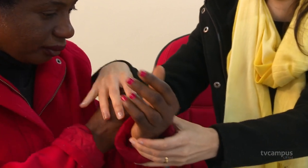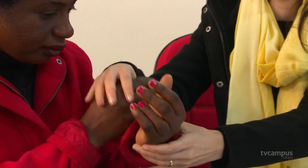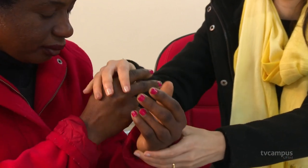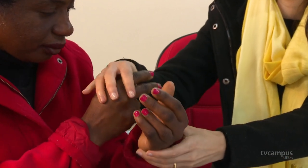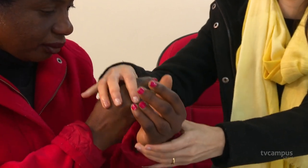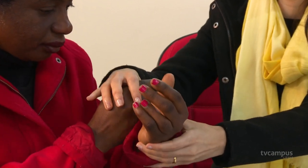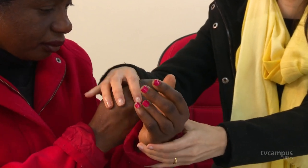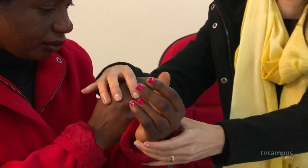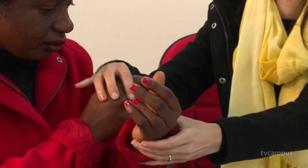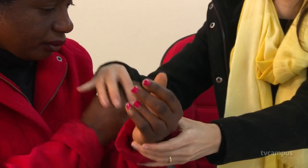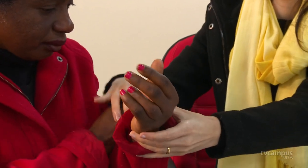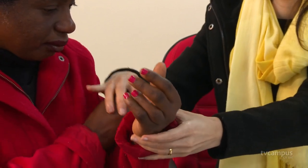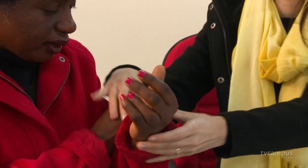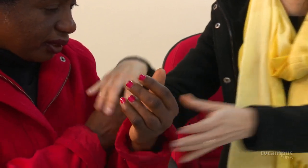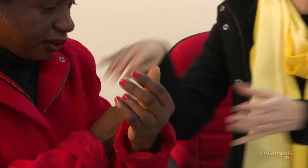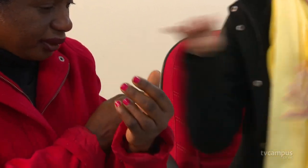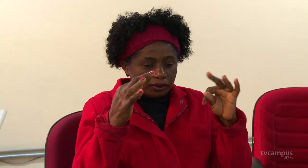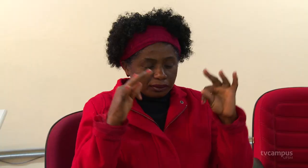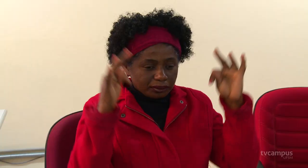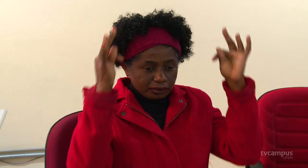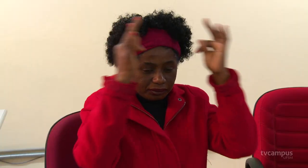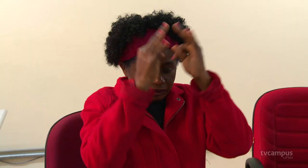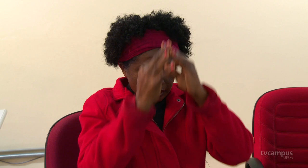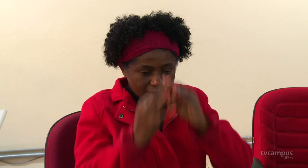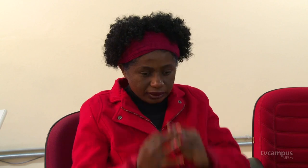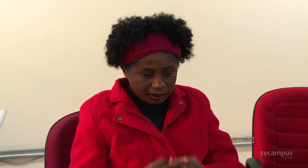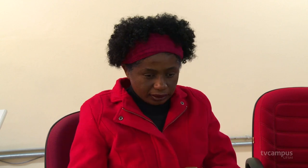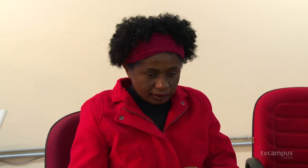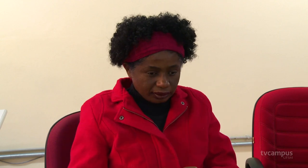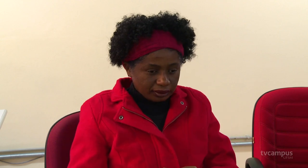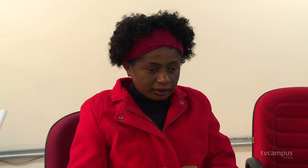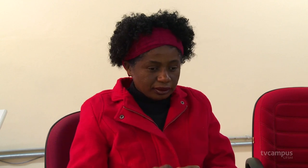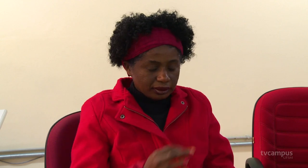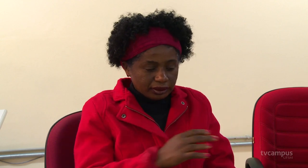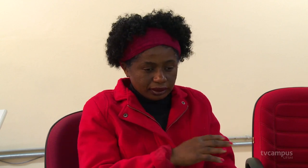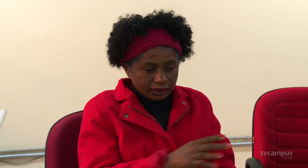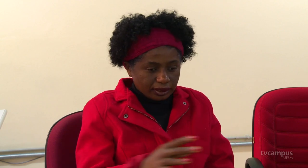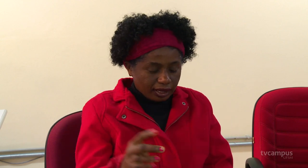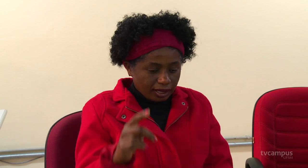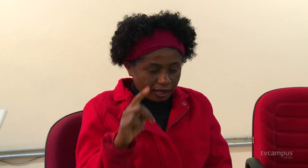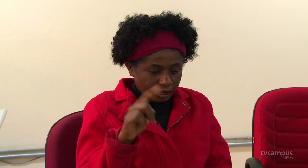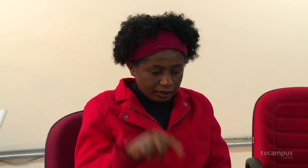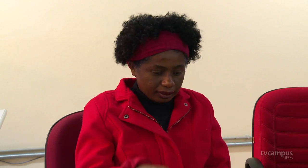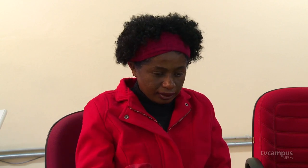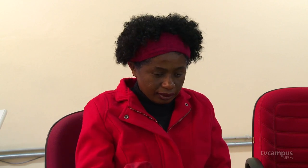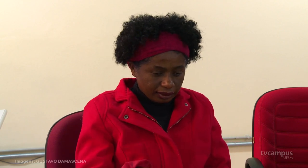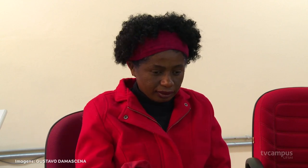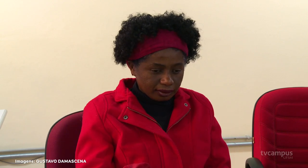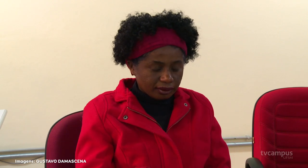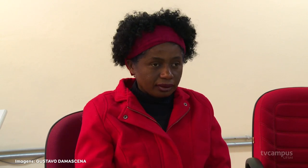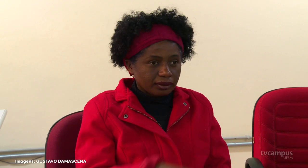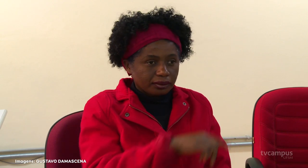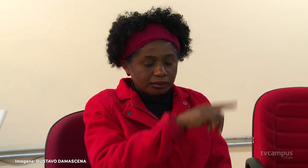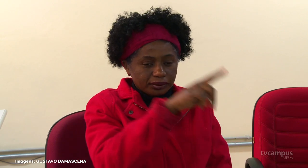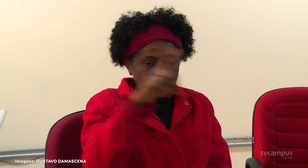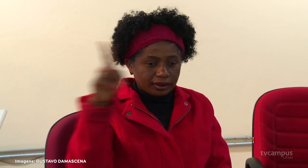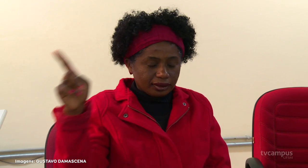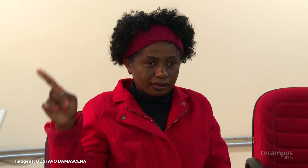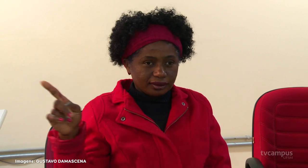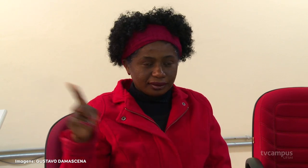muito mais do que ver. Ruth é deficiente visual e estuda pedagogia na UFSM. Três mulheres sentadas na mesa. Professora branca